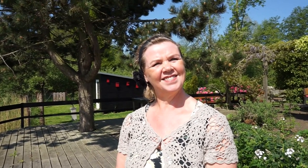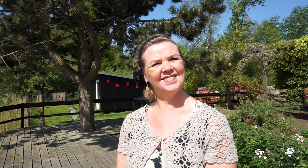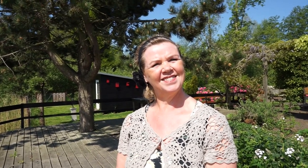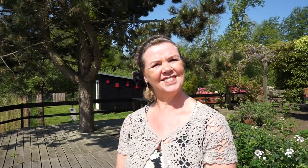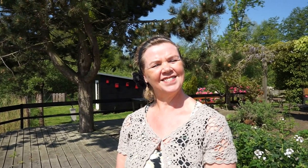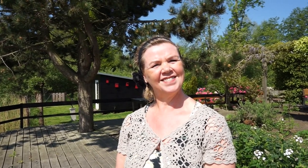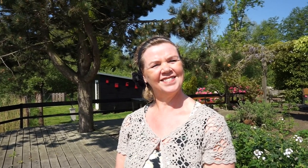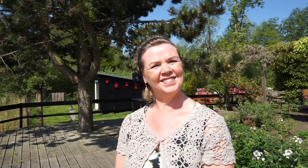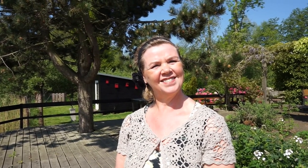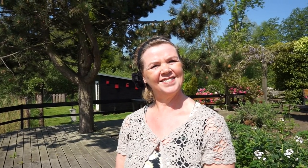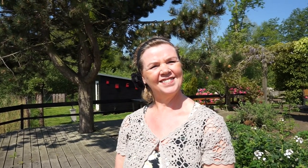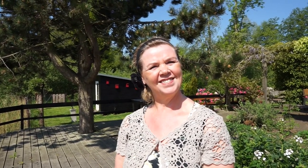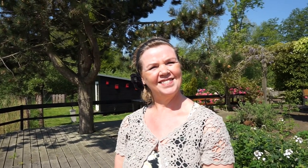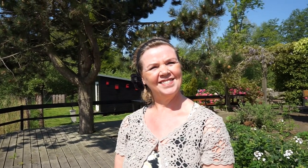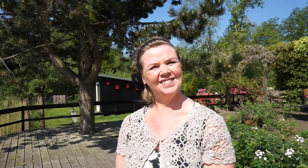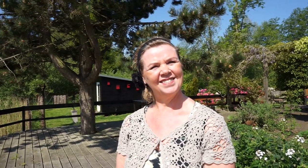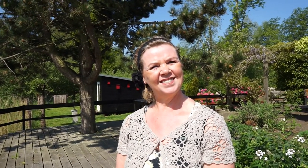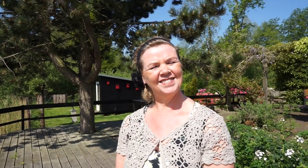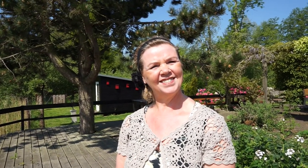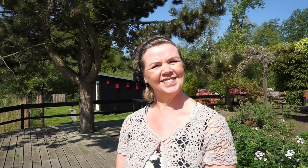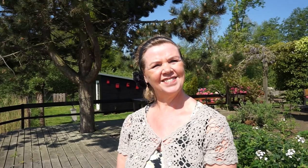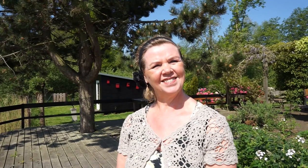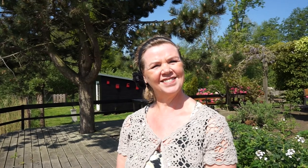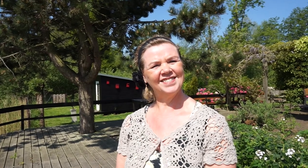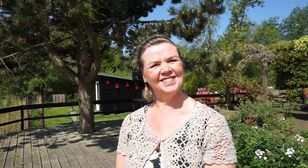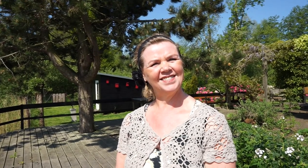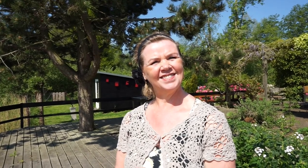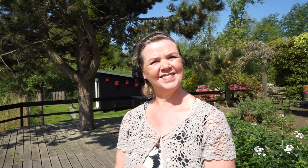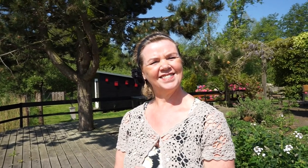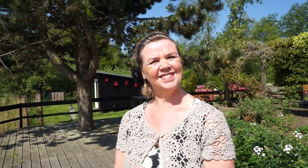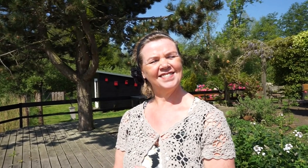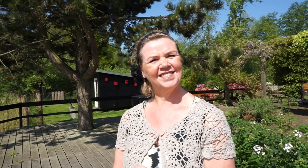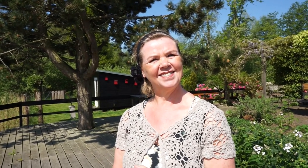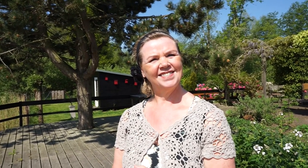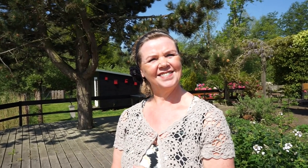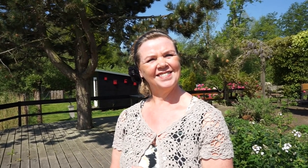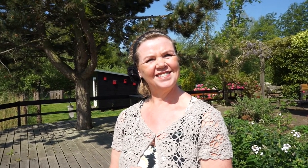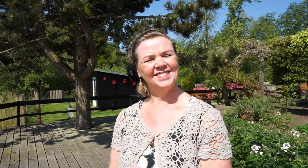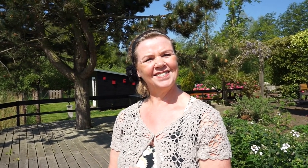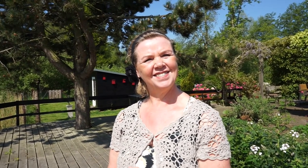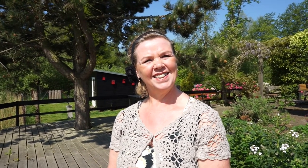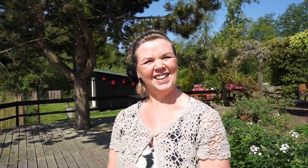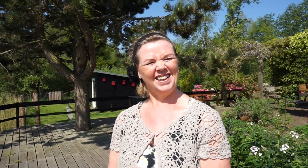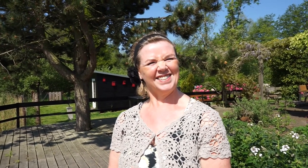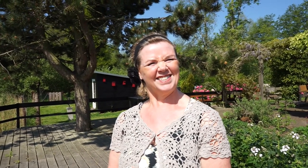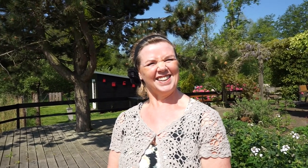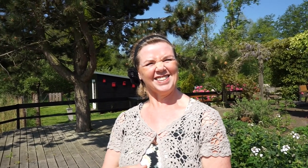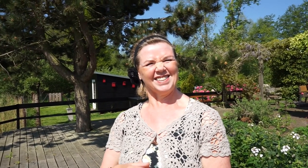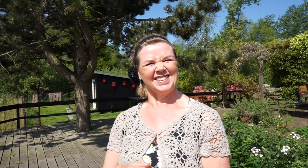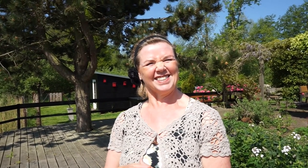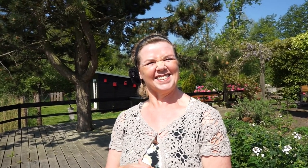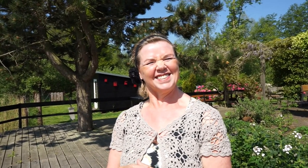liedje? Ik ken een liedje over de boer die op een boerderij woont. En die heeft ook een geit.